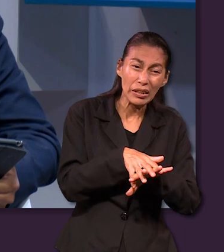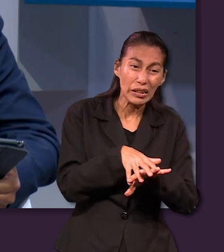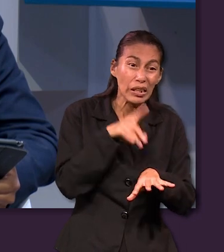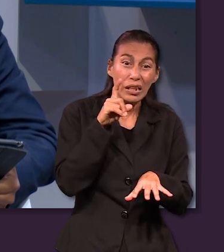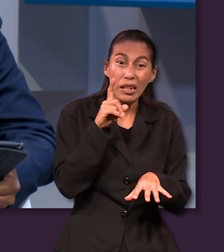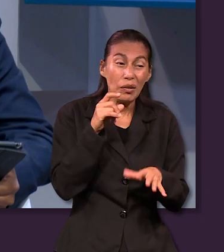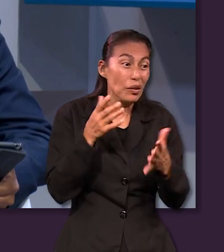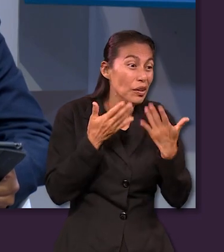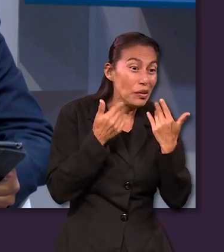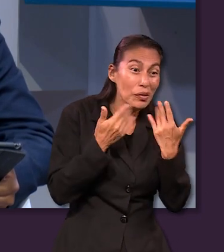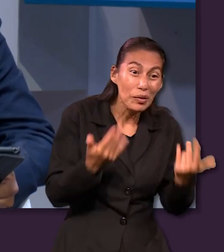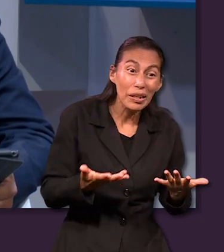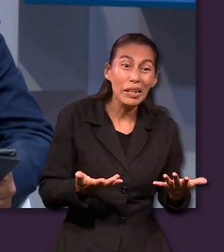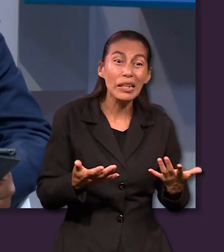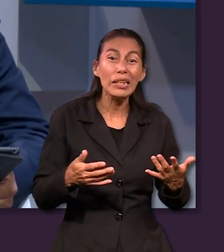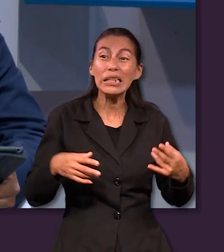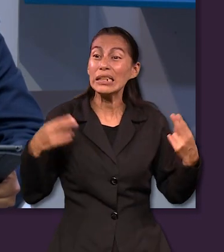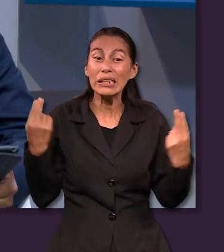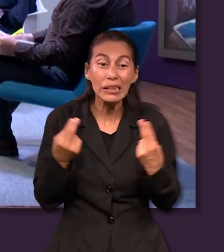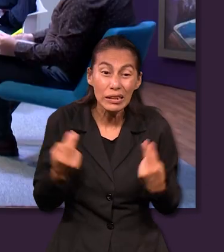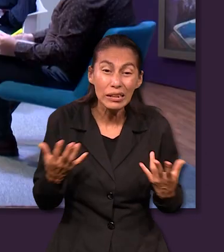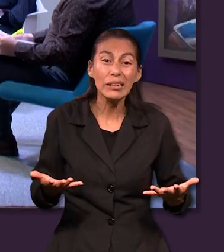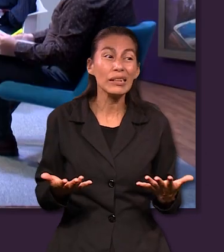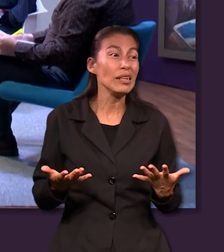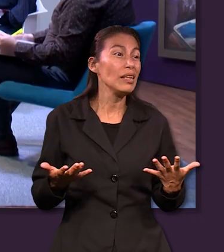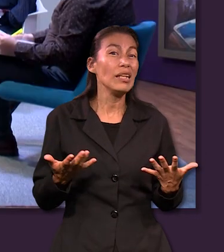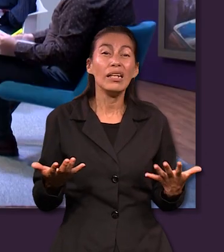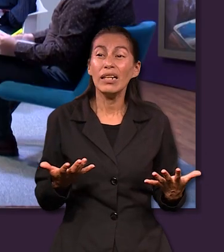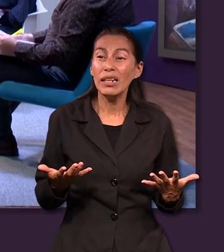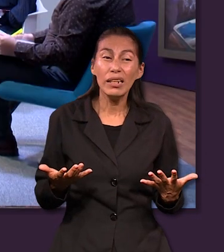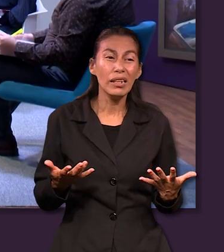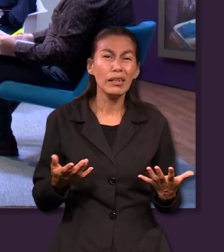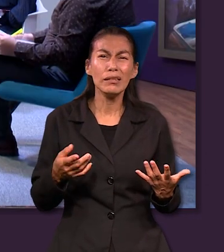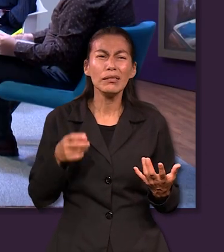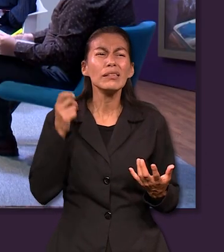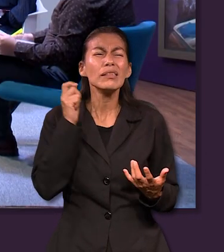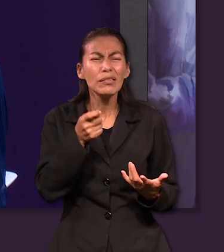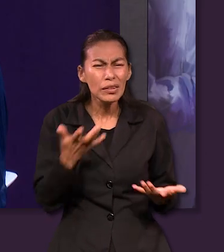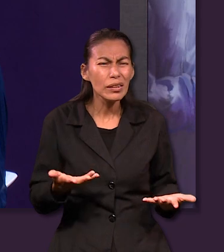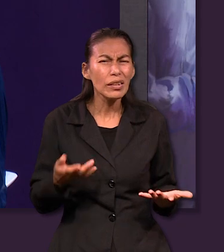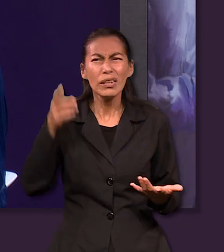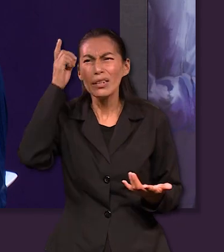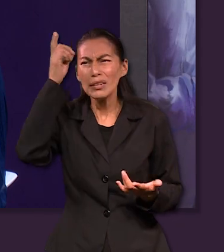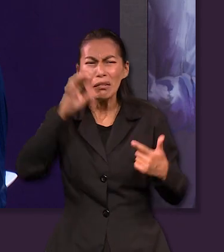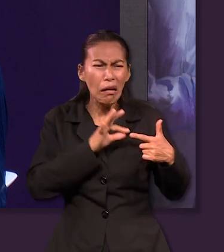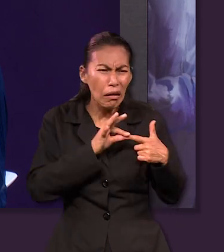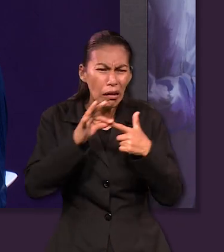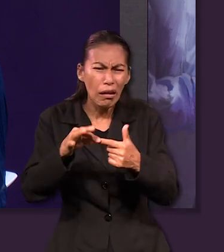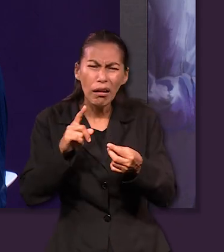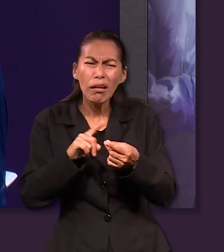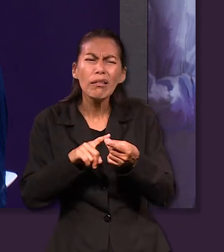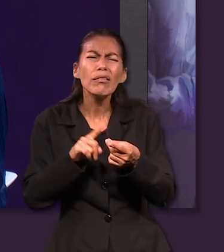¿Cuándo conseguirán el agua que tanto necesitan? ¿A dónde los va a llevar Dios? ¿De qué se trata entonces esto?